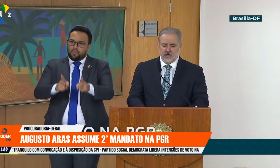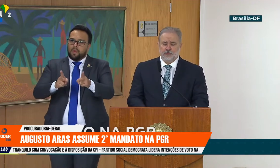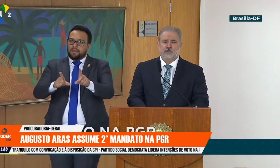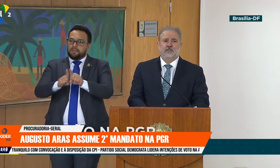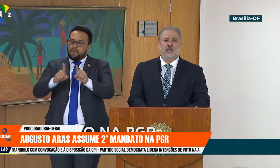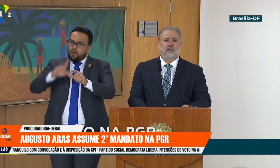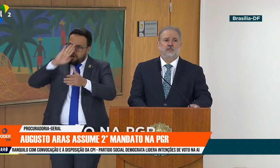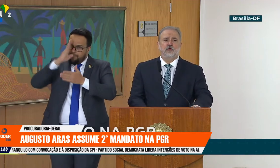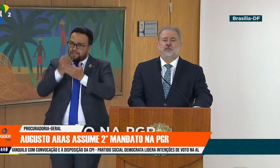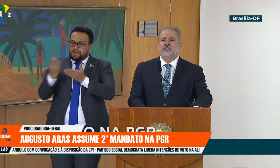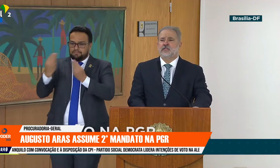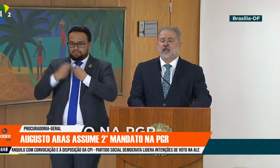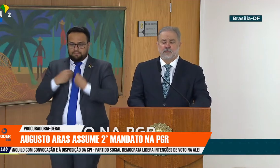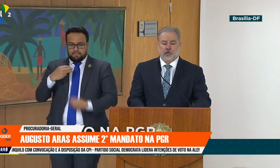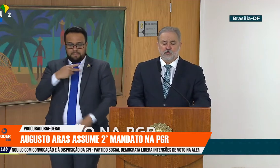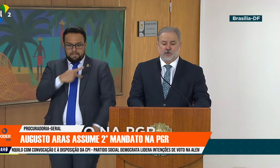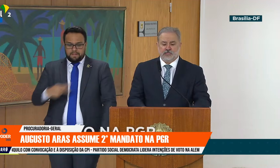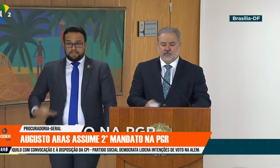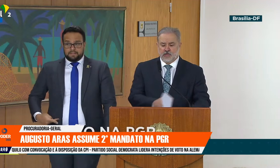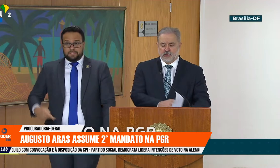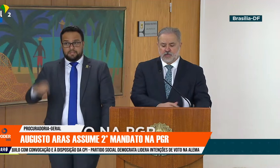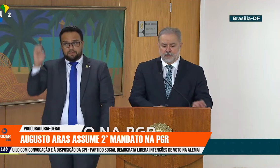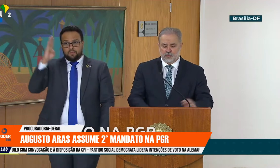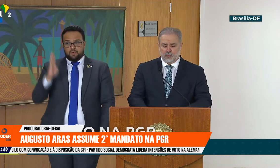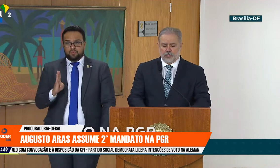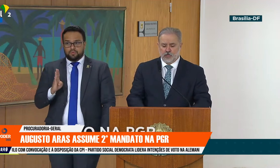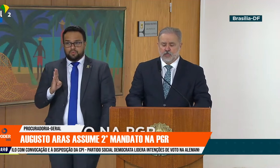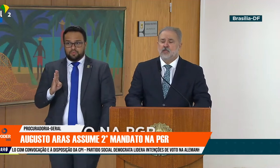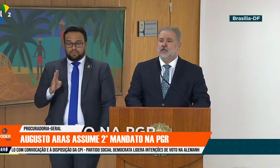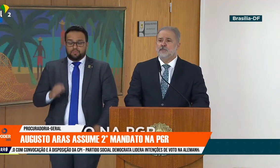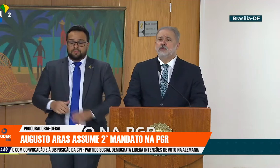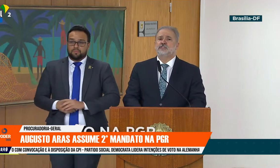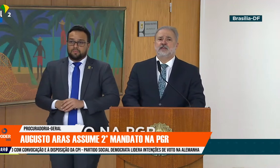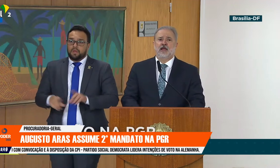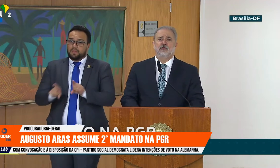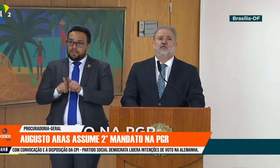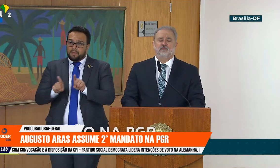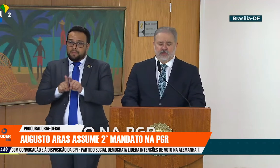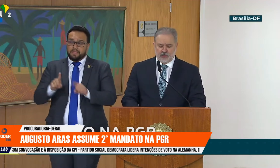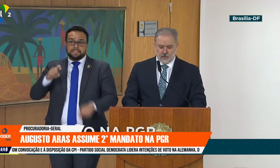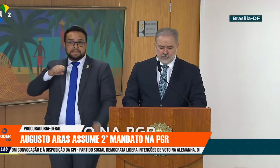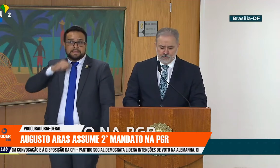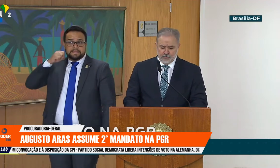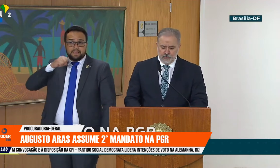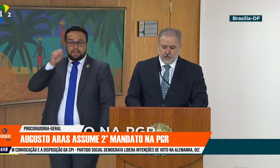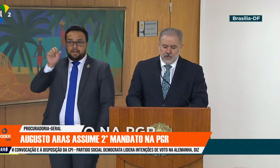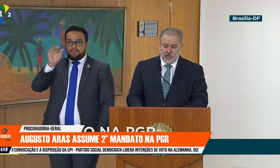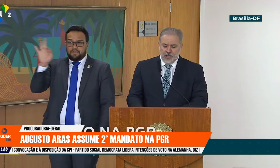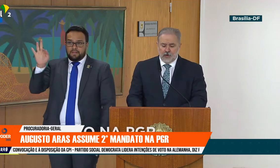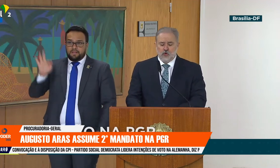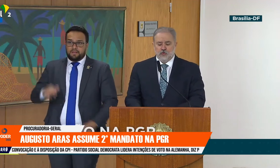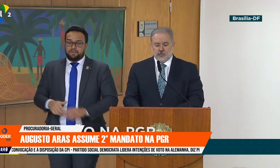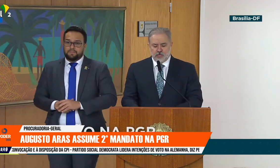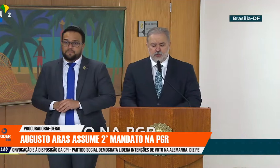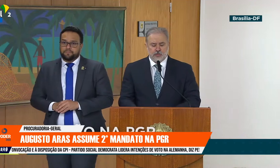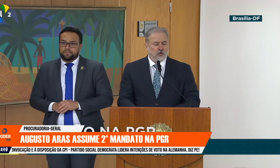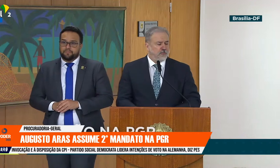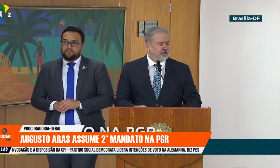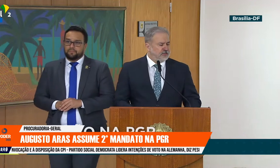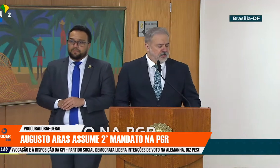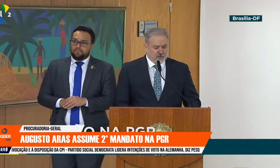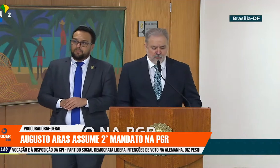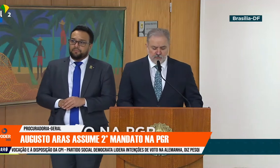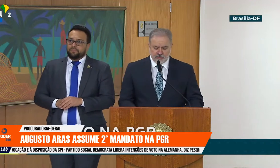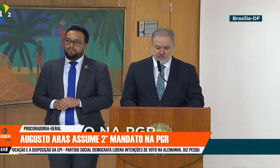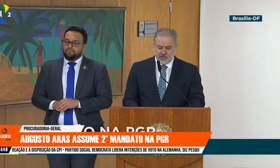que nos é depositado pelo Presidente da República e pelo Senado Federal. Reconduzido,